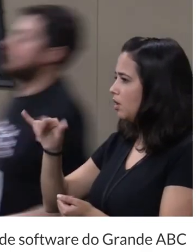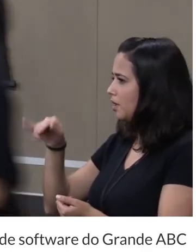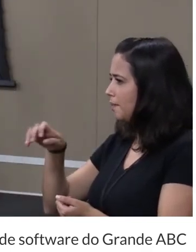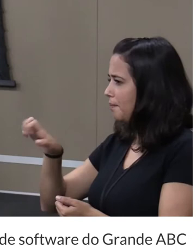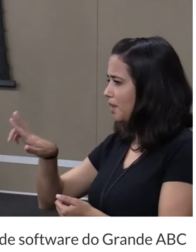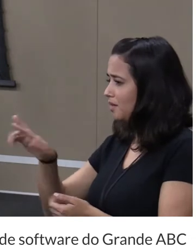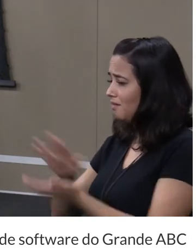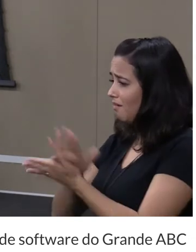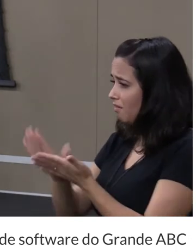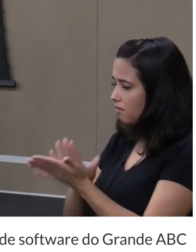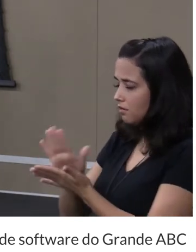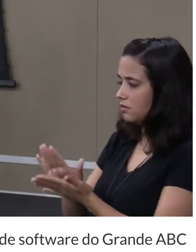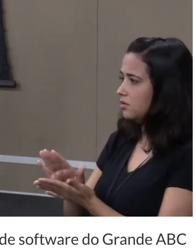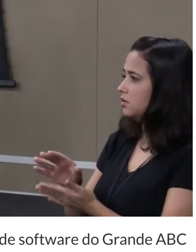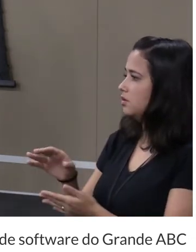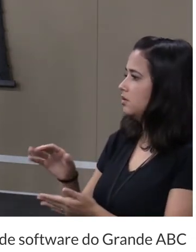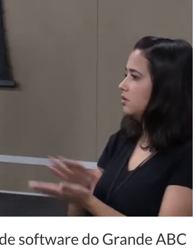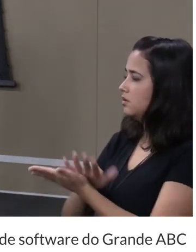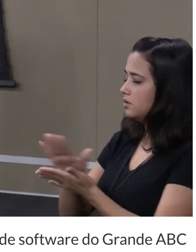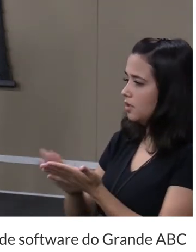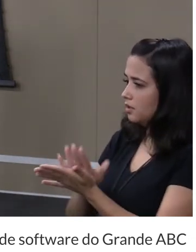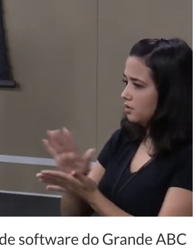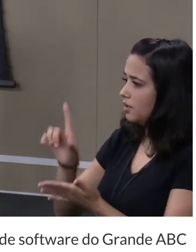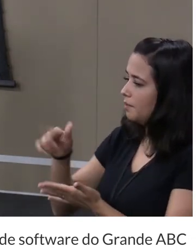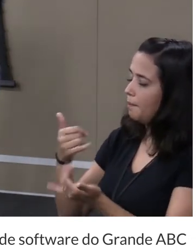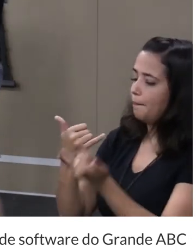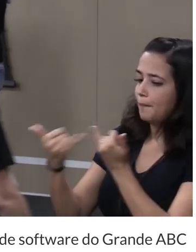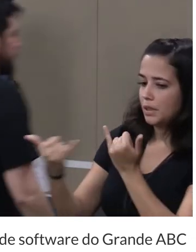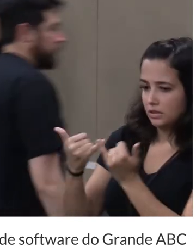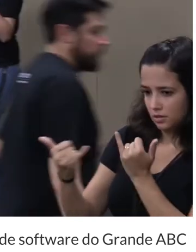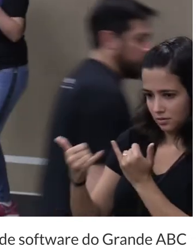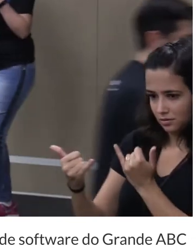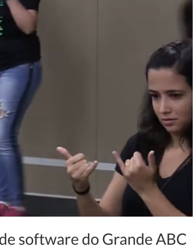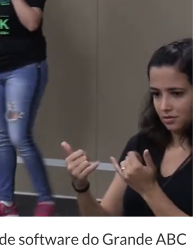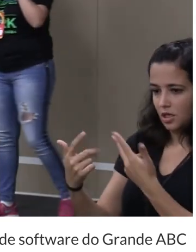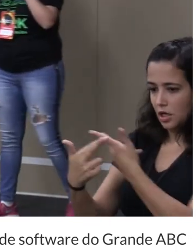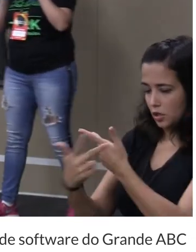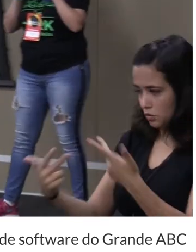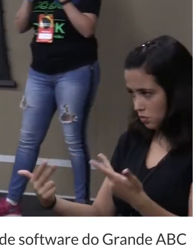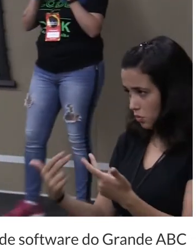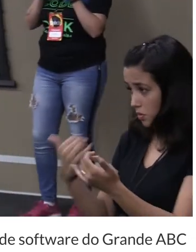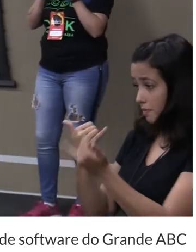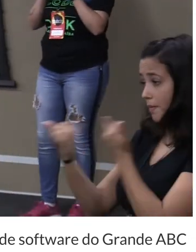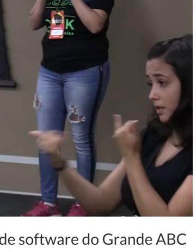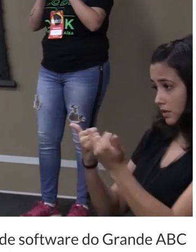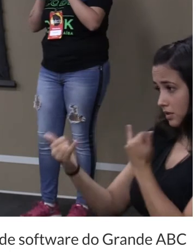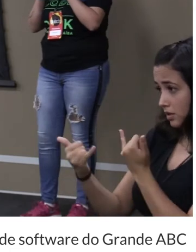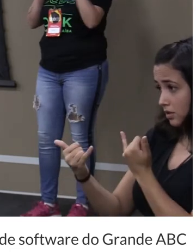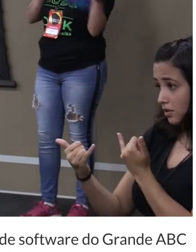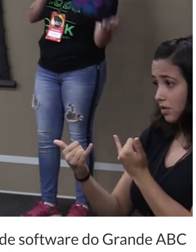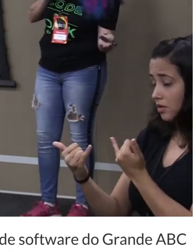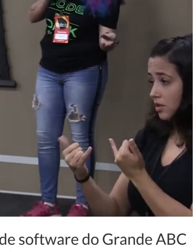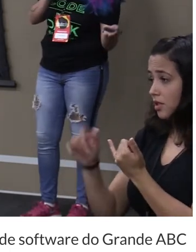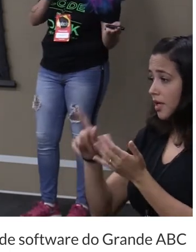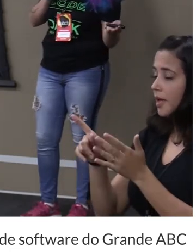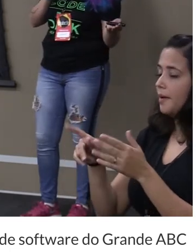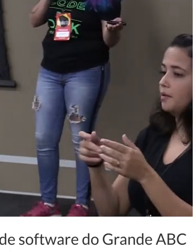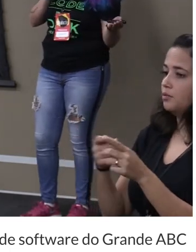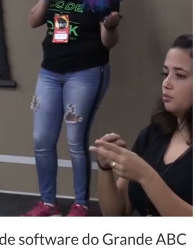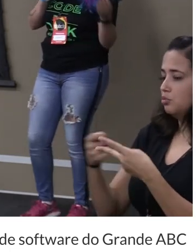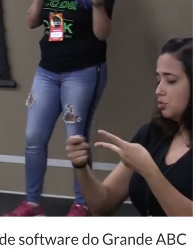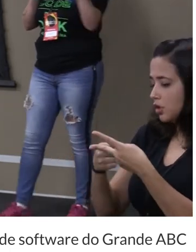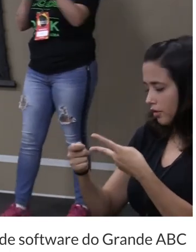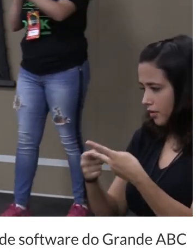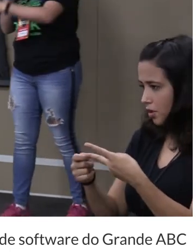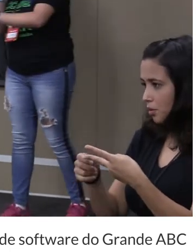não não é assim é porque as coisas que são bem parecidas são coisas do JavaScript em si